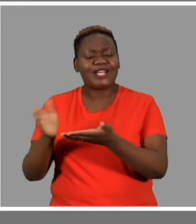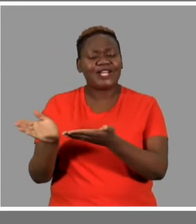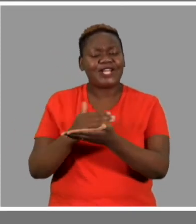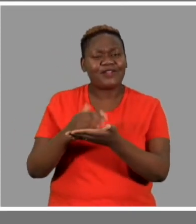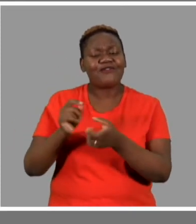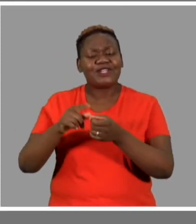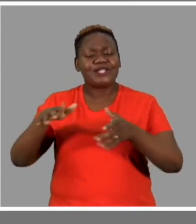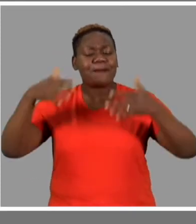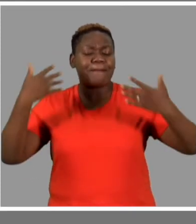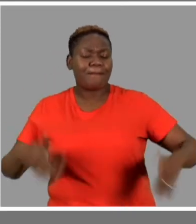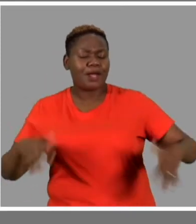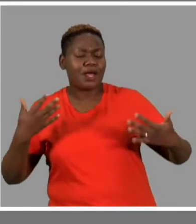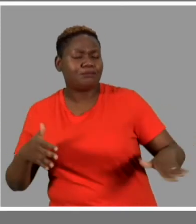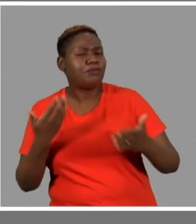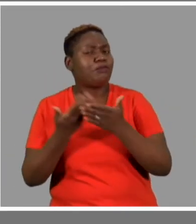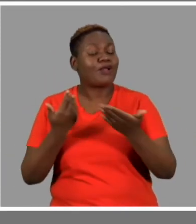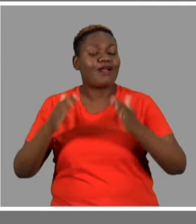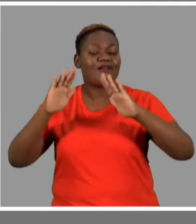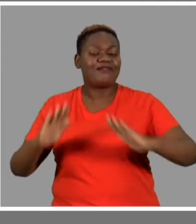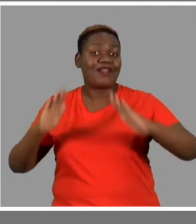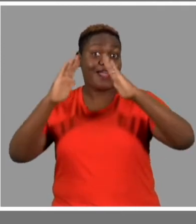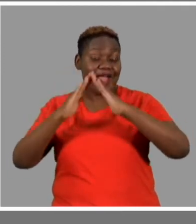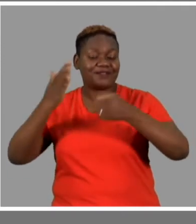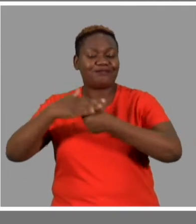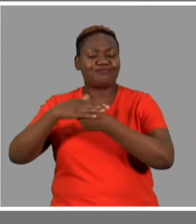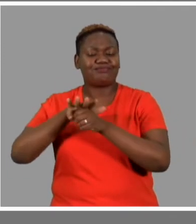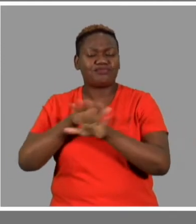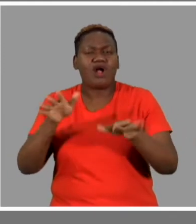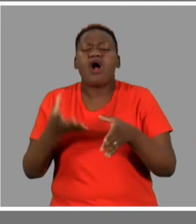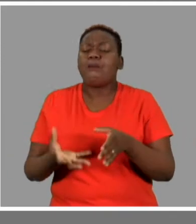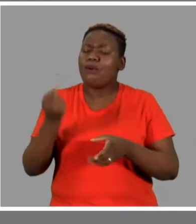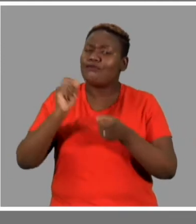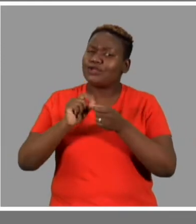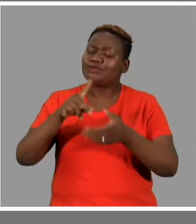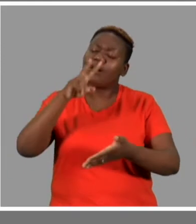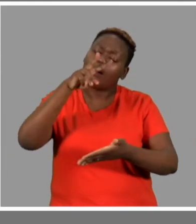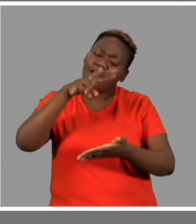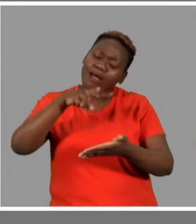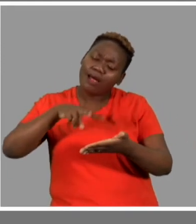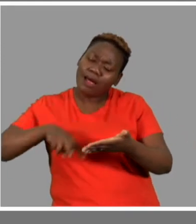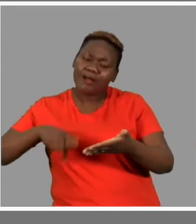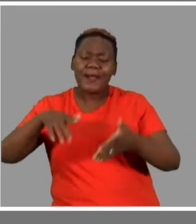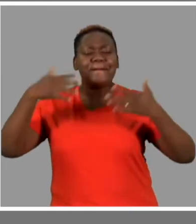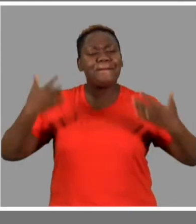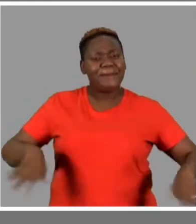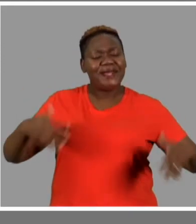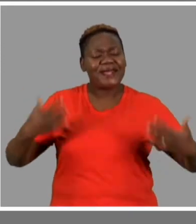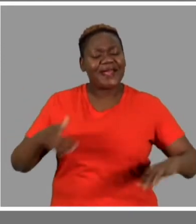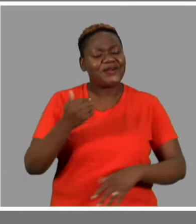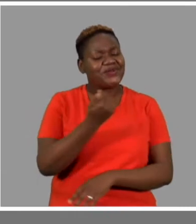brincadeiras animadas que podem ser realizadas com as crianças em casa durante a pandemia da Covid-19. O objetivo é minimizar